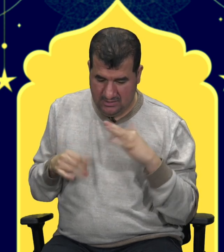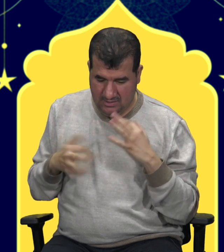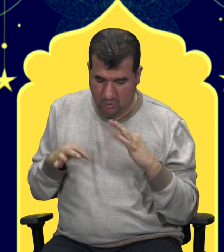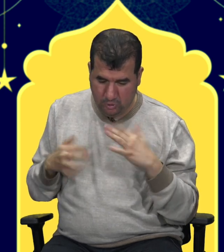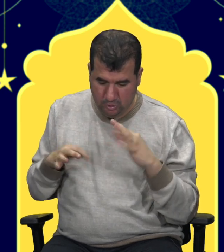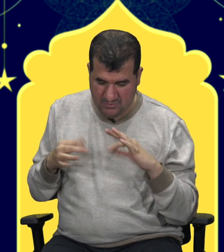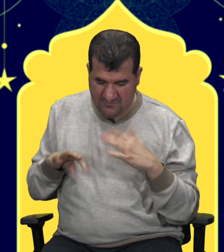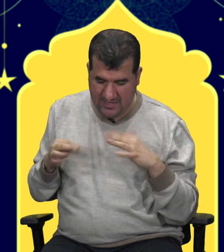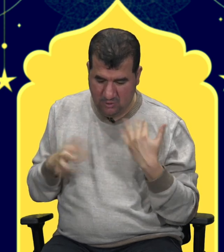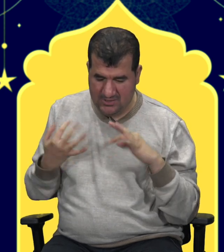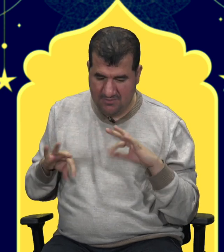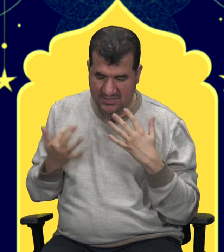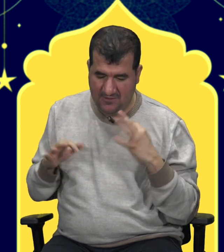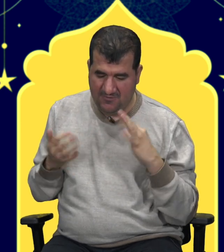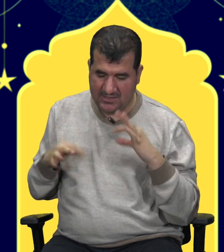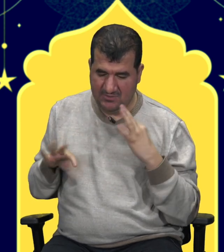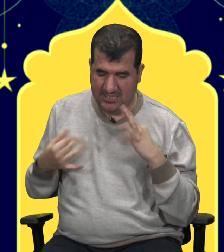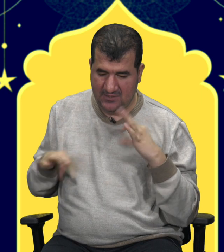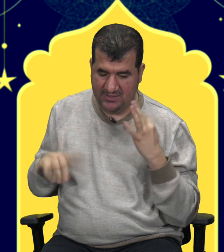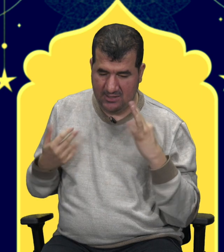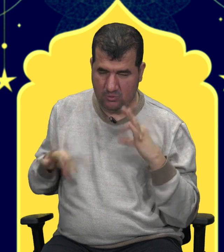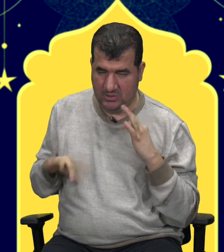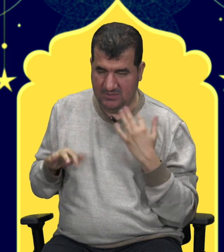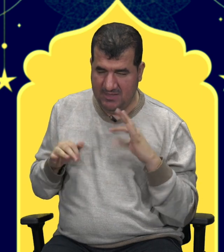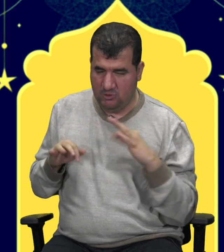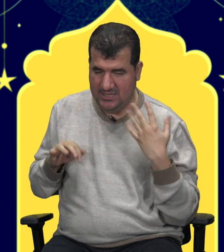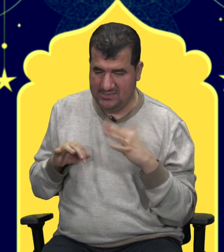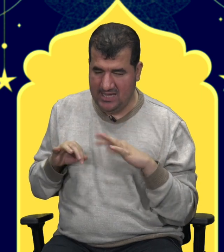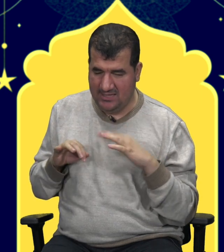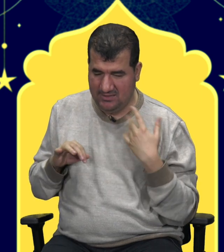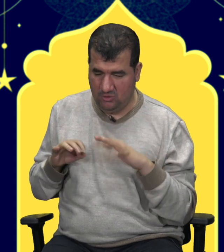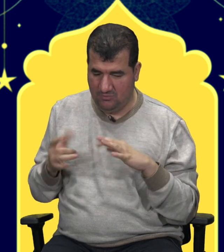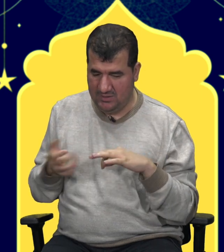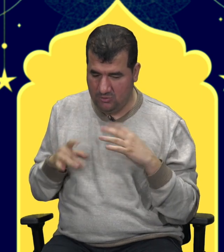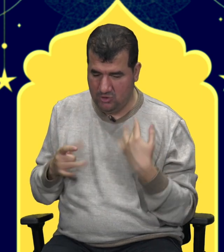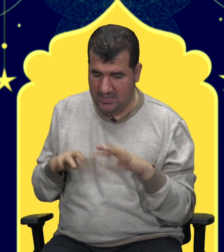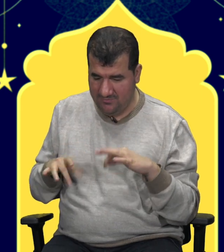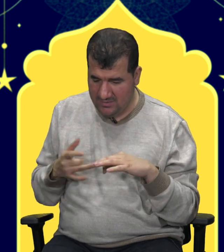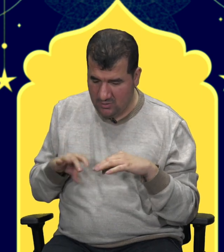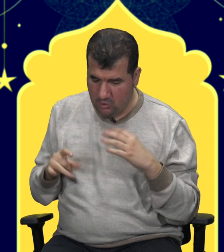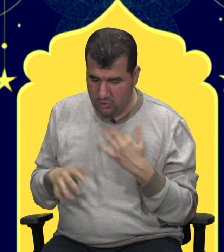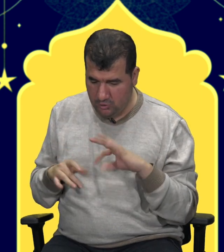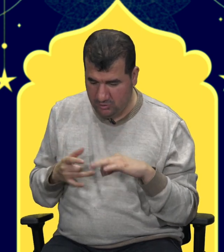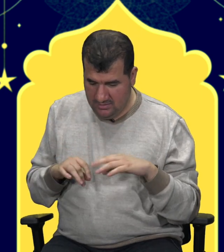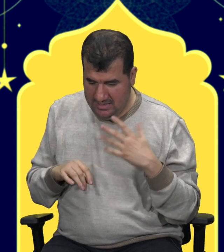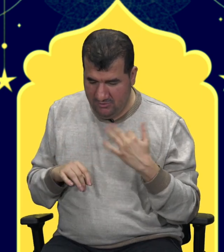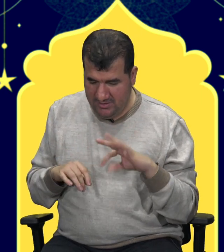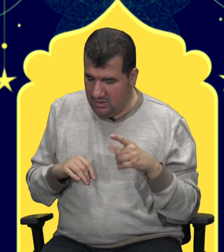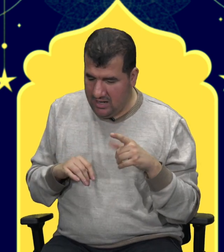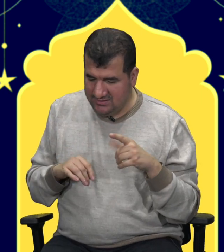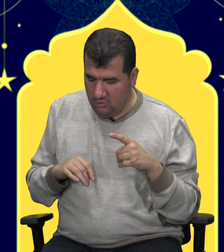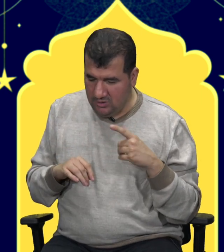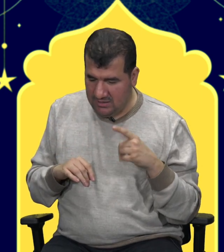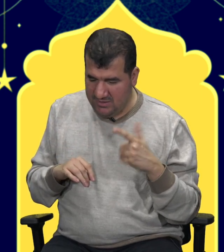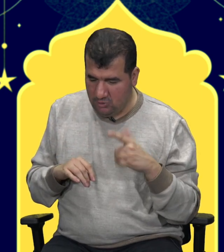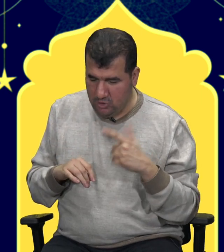Oturduğum Sefaköy semtinden farklı bir yere iftara gitmek üzere seyahat ediyordum metrobüste. Oruçluydum. Ya böyle artık o kadar metrobüs beni